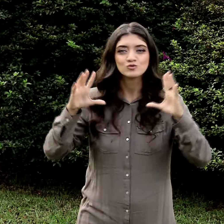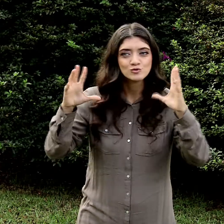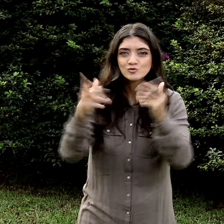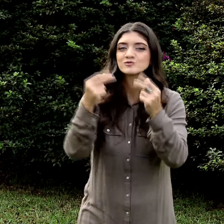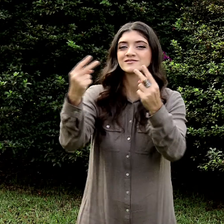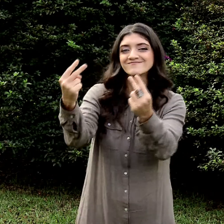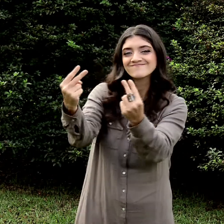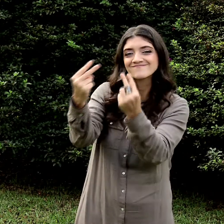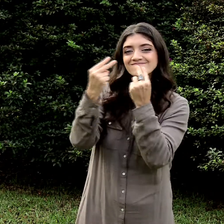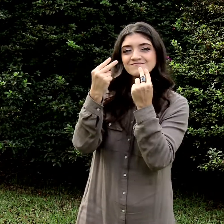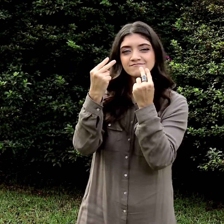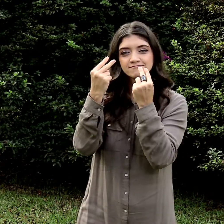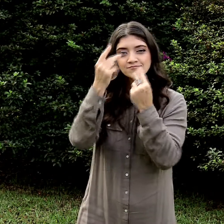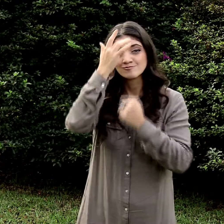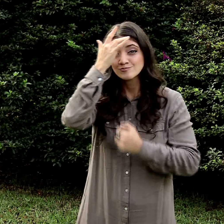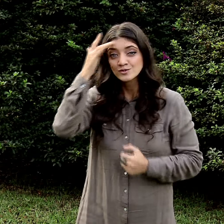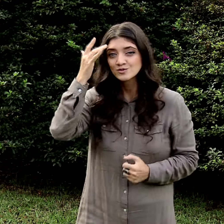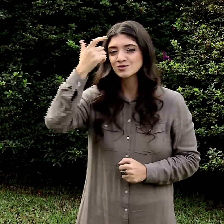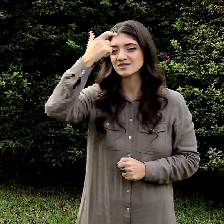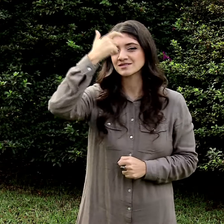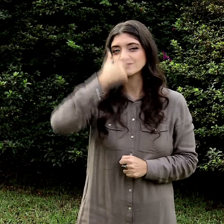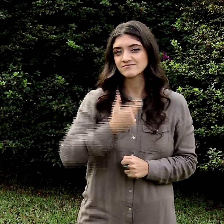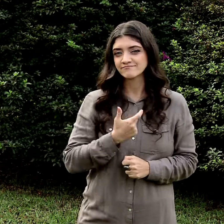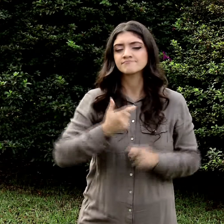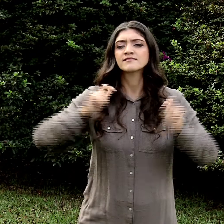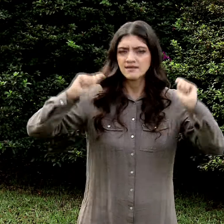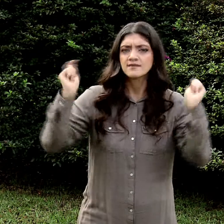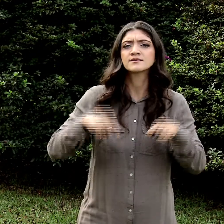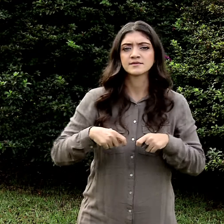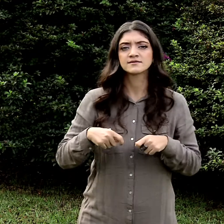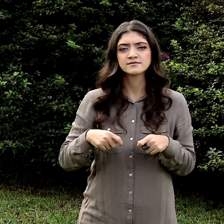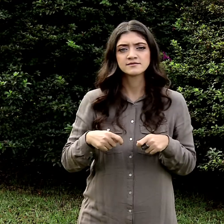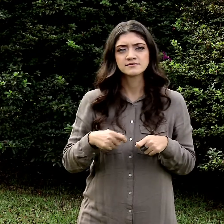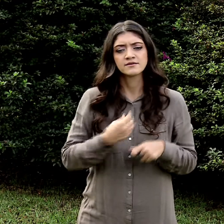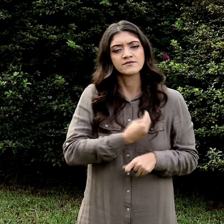alguém que pode e deve exercer a sua cidadania.